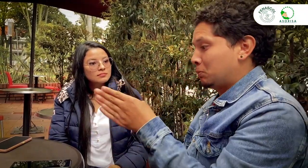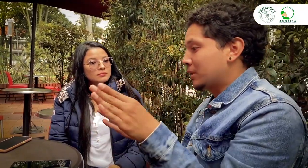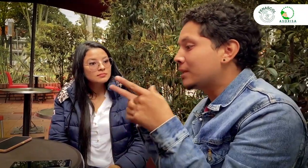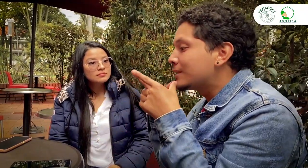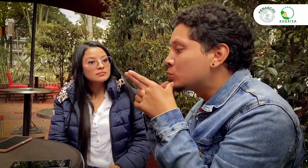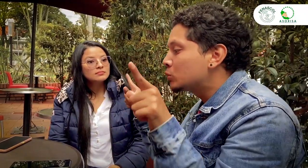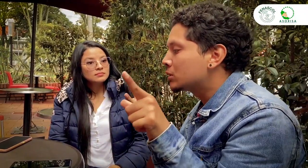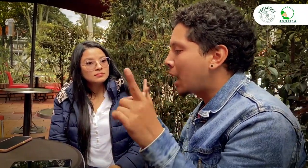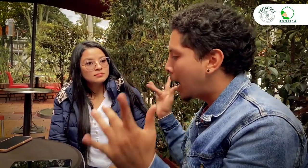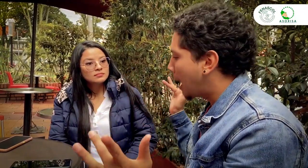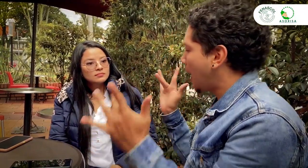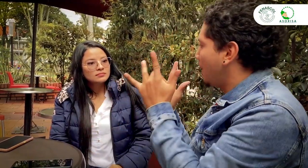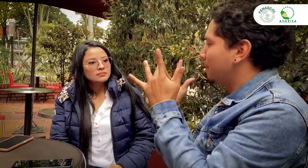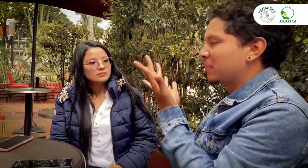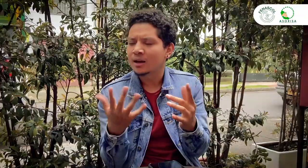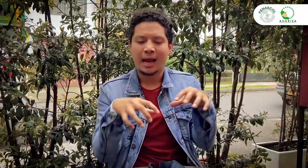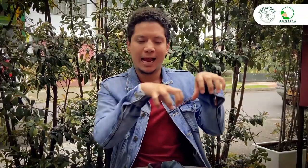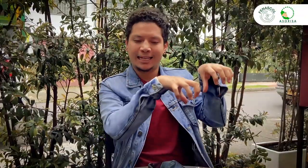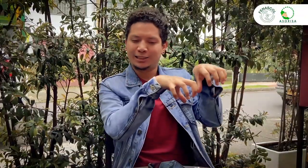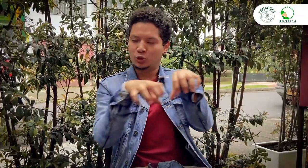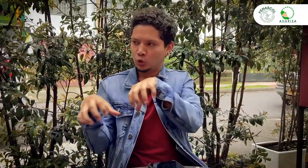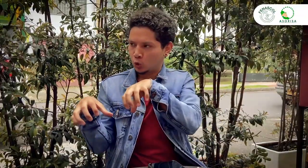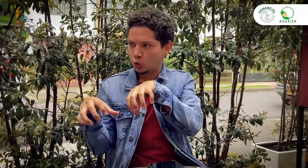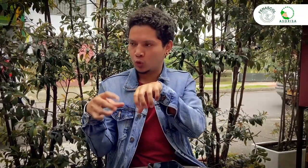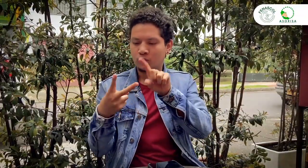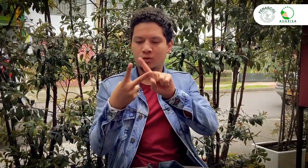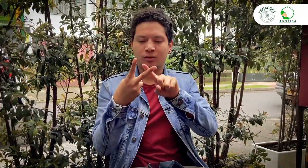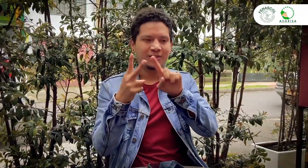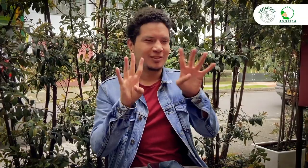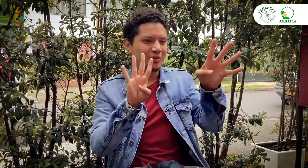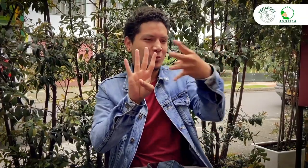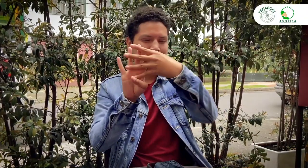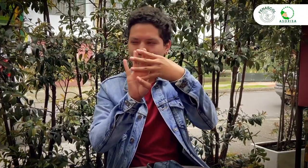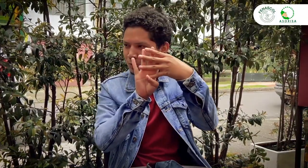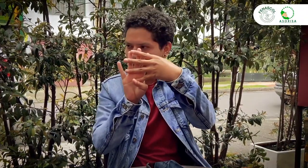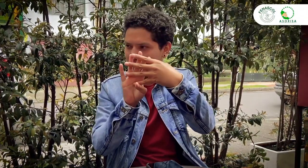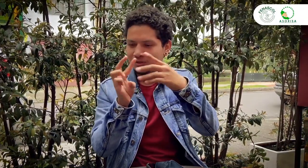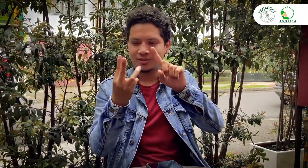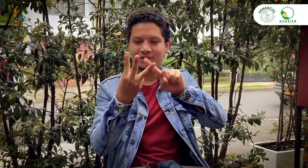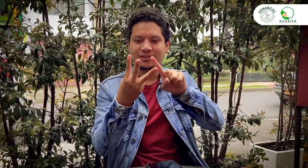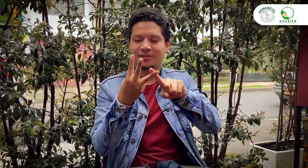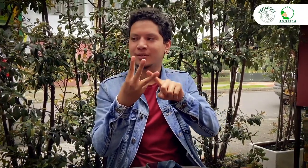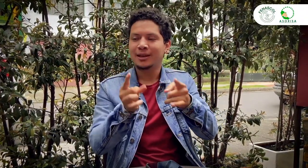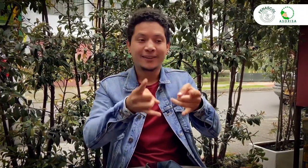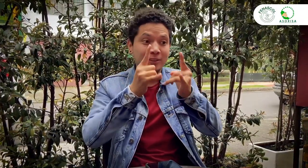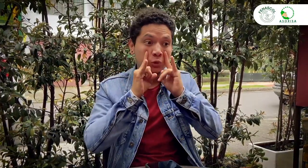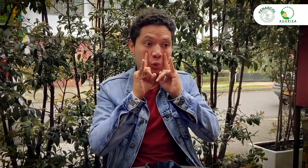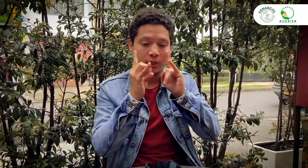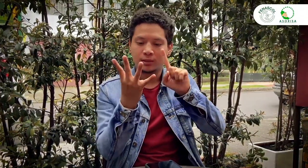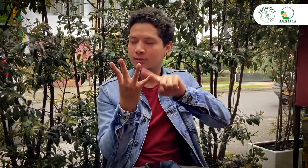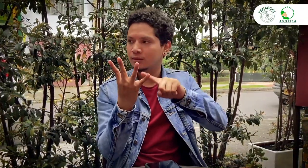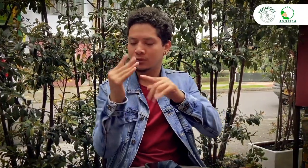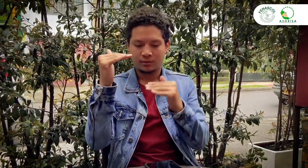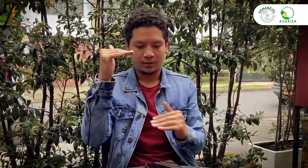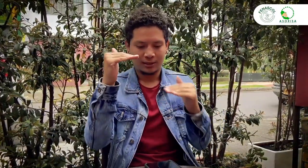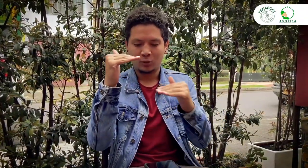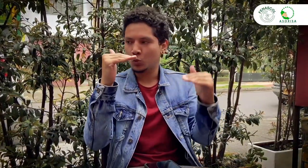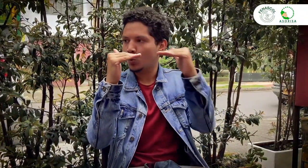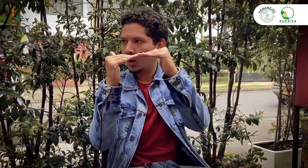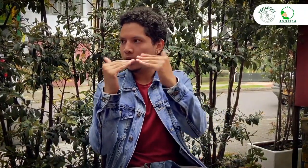La planeación lingüística también tiene que ver con actitud, corpus, adquisición, aumento del estatus de la lengua de